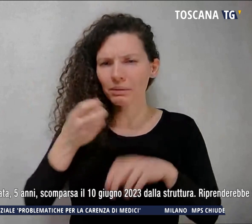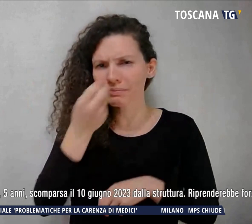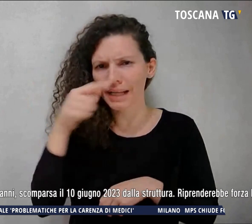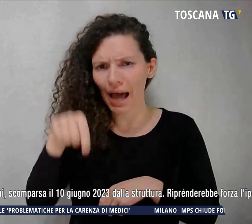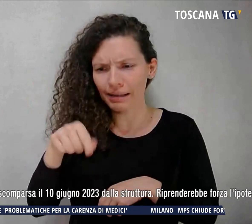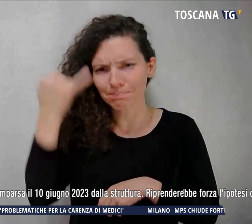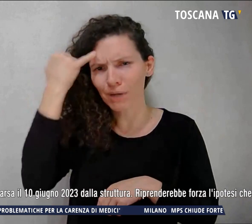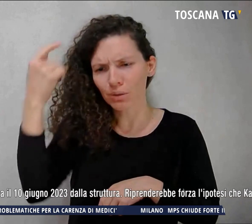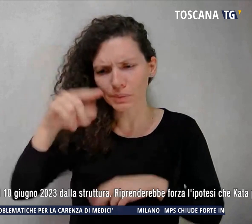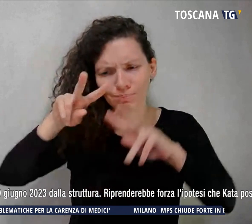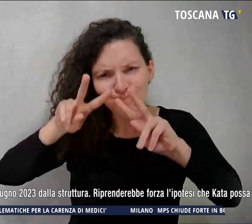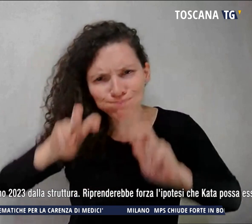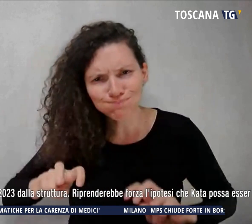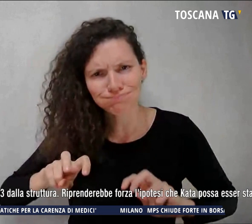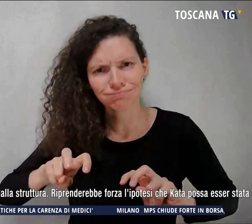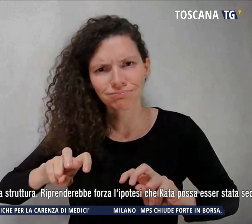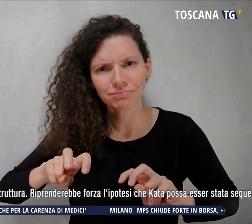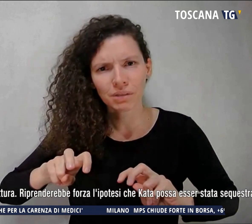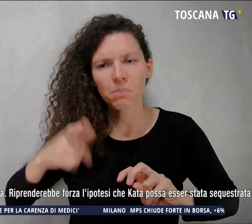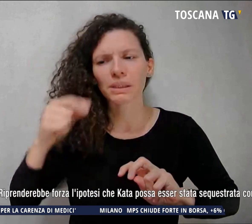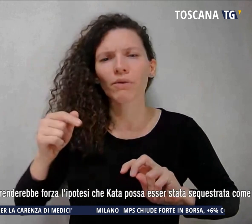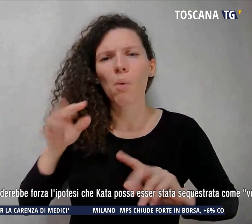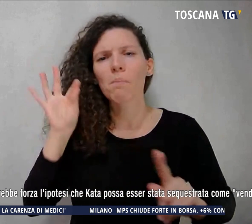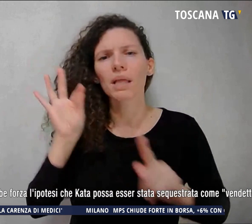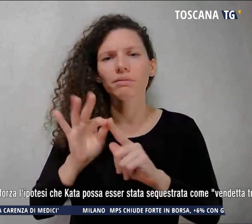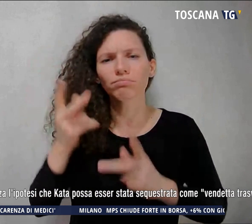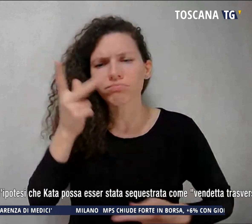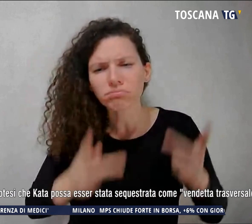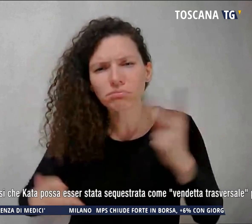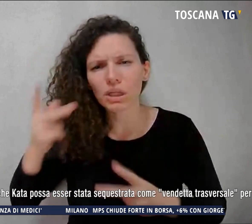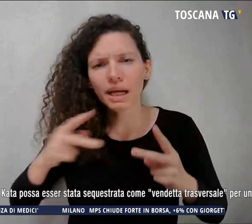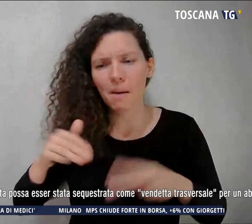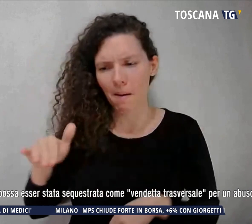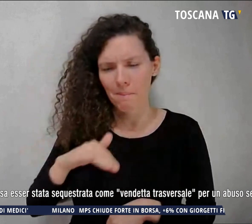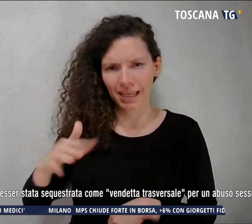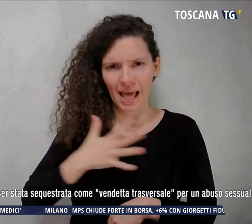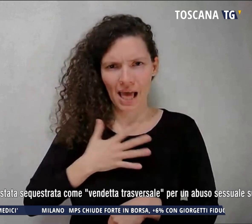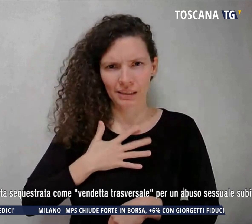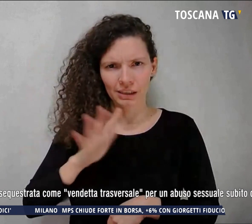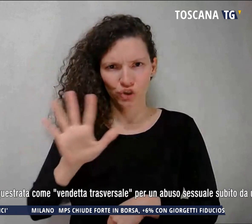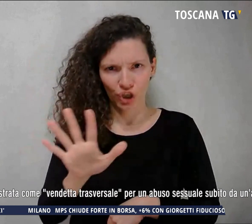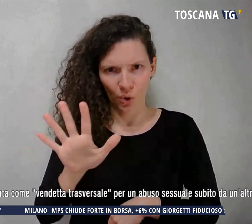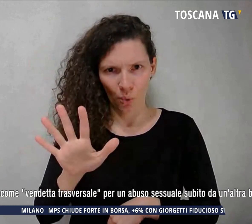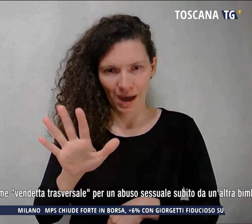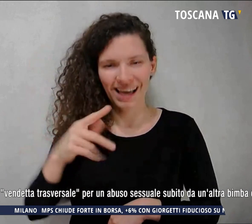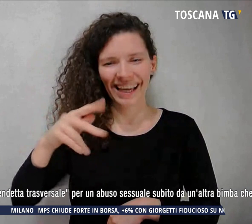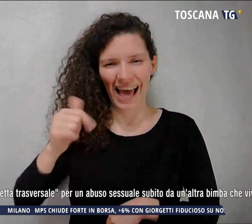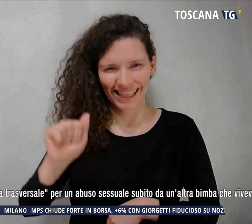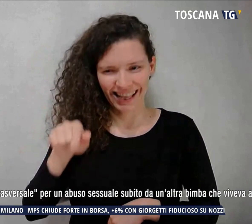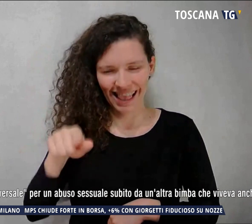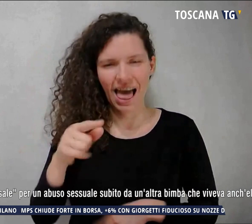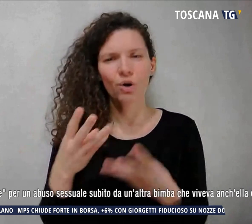cercare la bambina peruviana Cata, 5 anni, scomparsa il 10 giugno